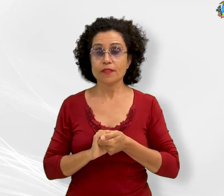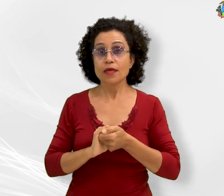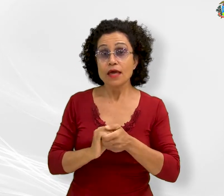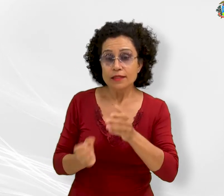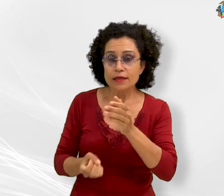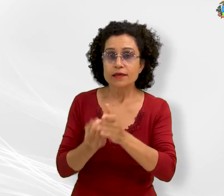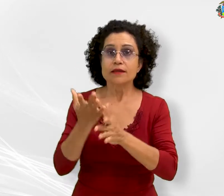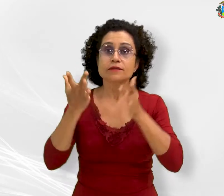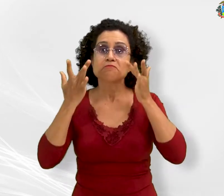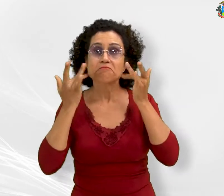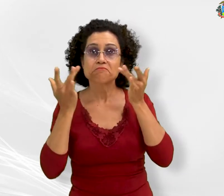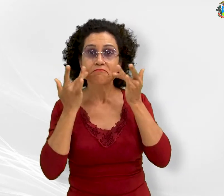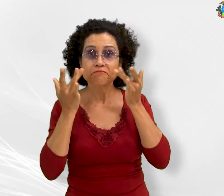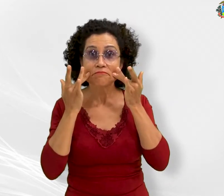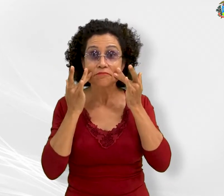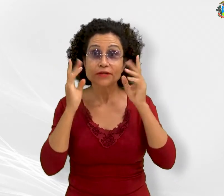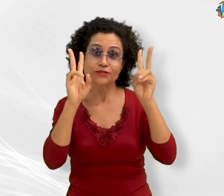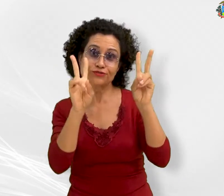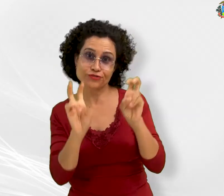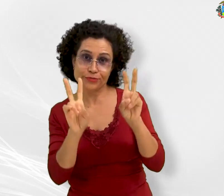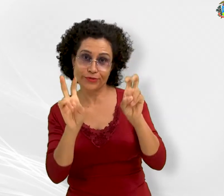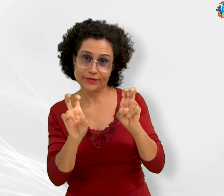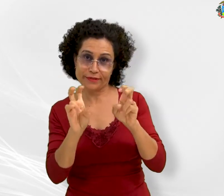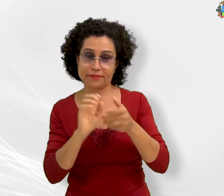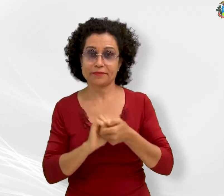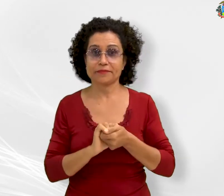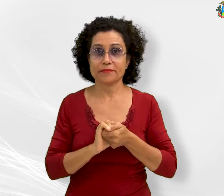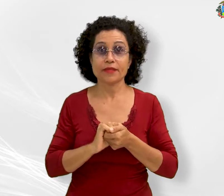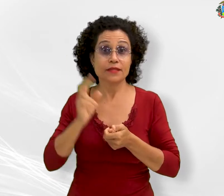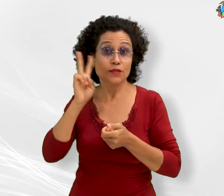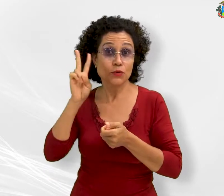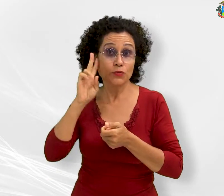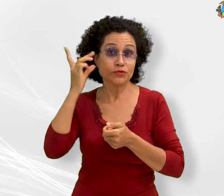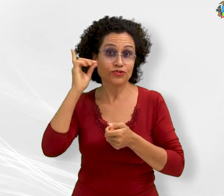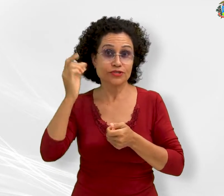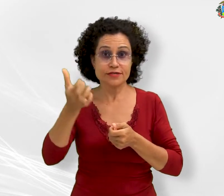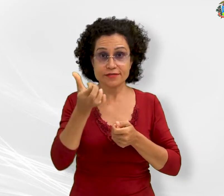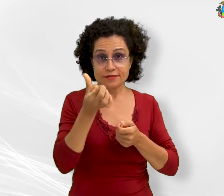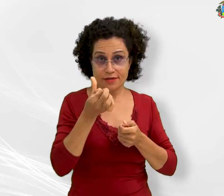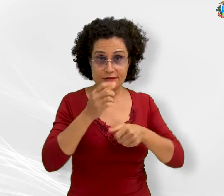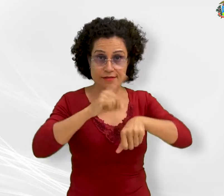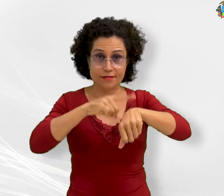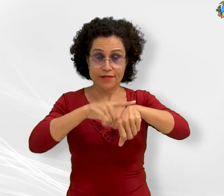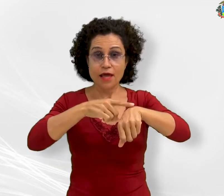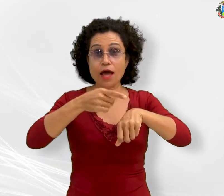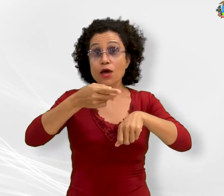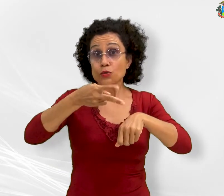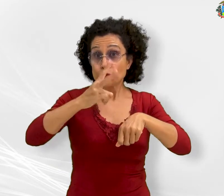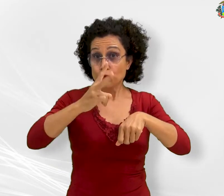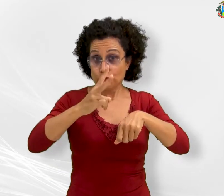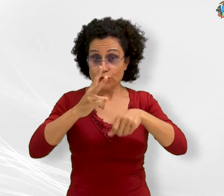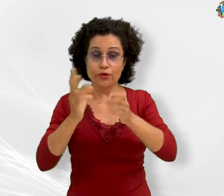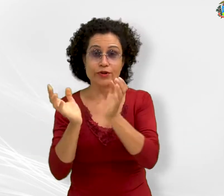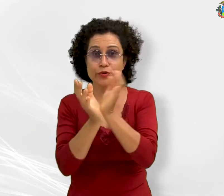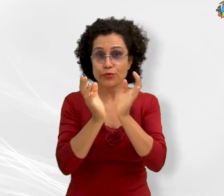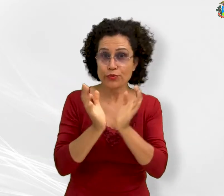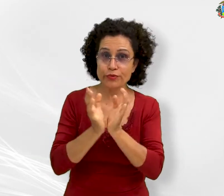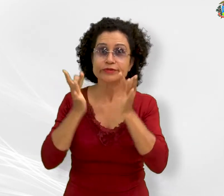sendo criada uma peça teatral a respeito do assunto. Nesta segunda-feira, dia 6, às 14h, a Companhia Vostrás de